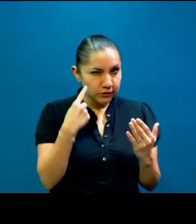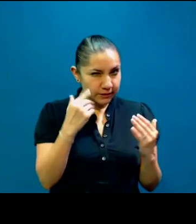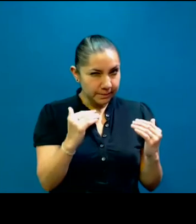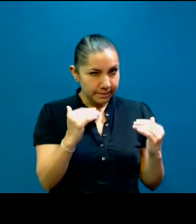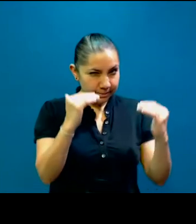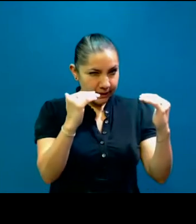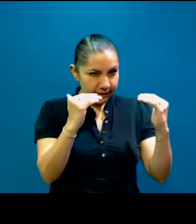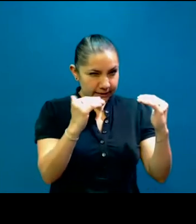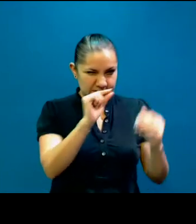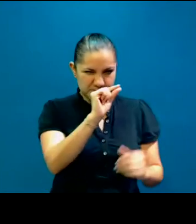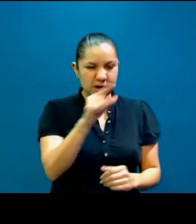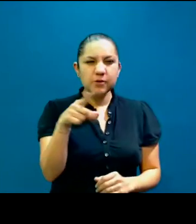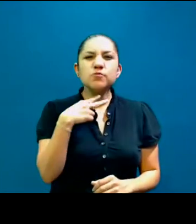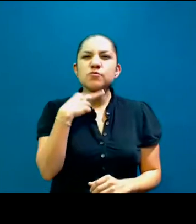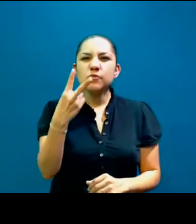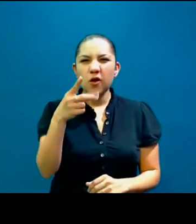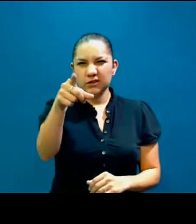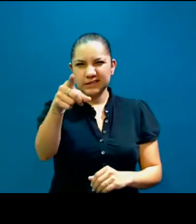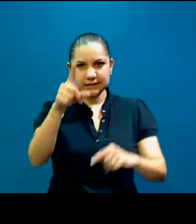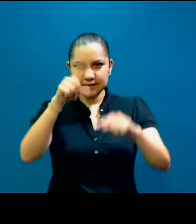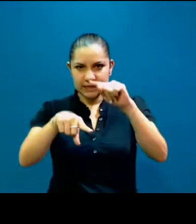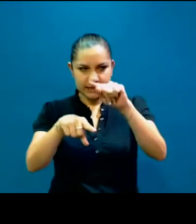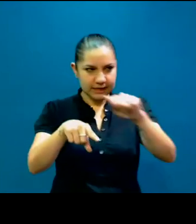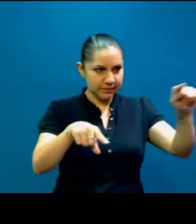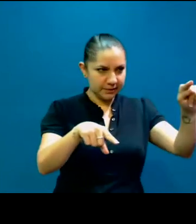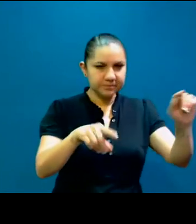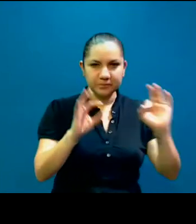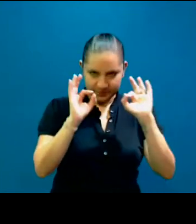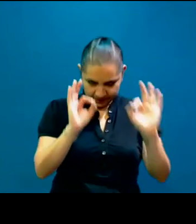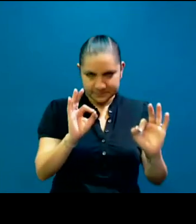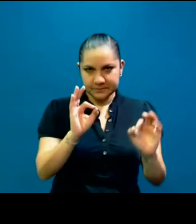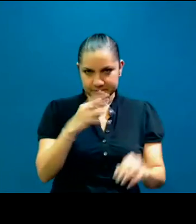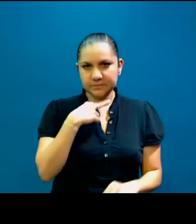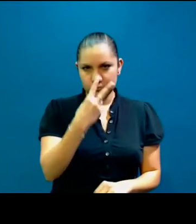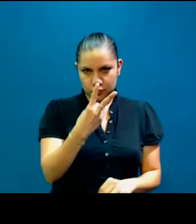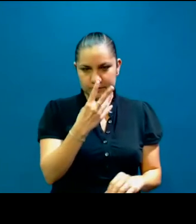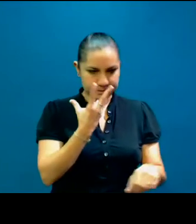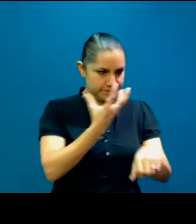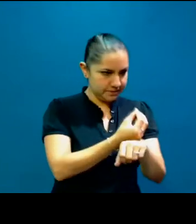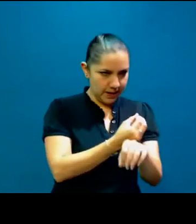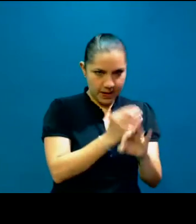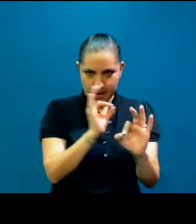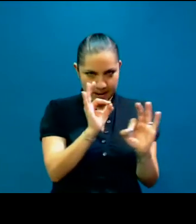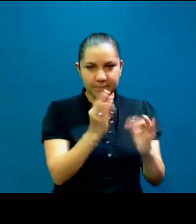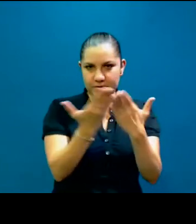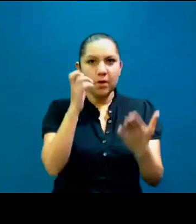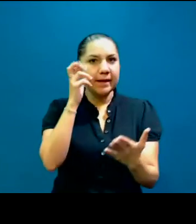Buenísimo, déjame cambiar el micrófono, lo tengo en otro. Ya está, ahora sí, ¿no? Listo, y adelante.